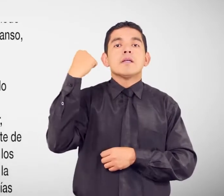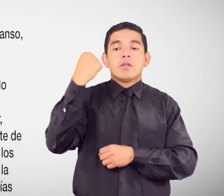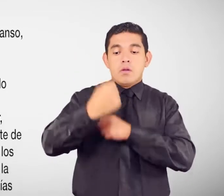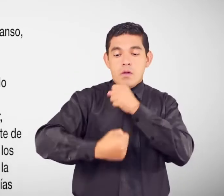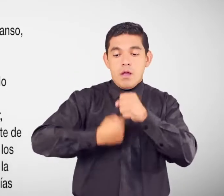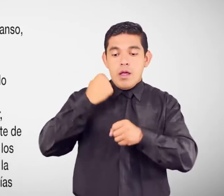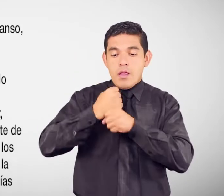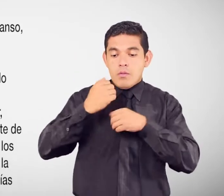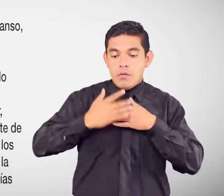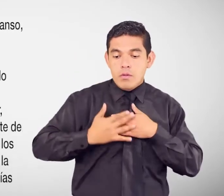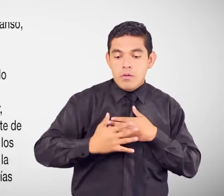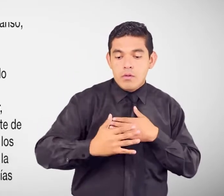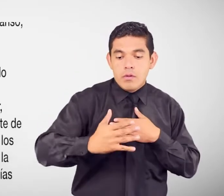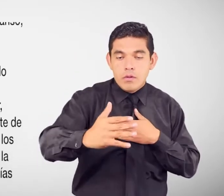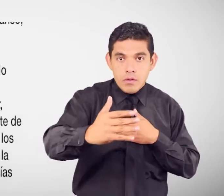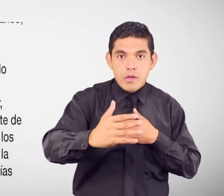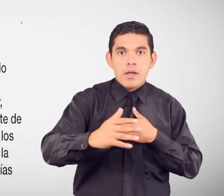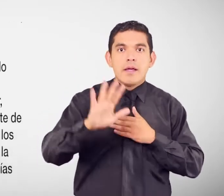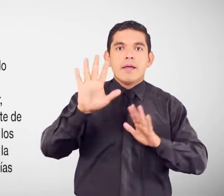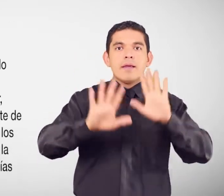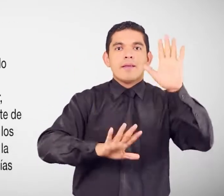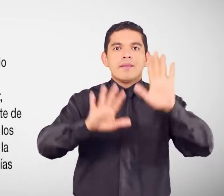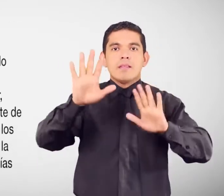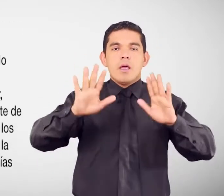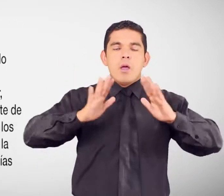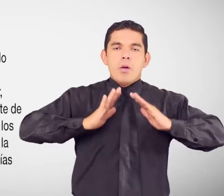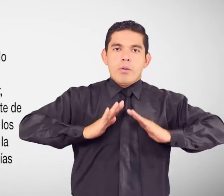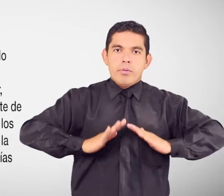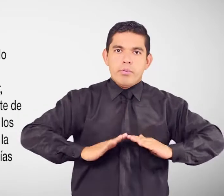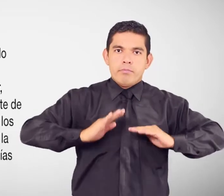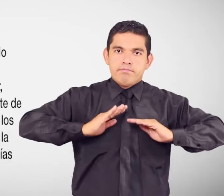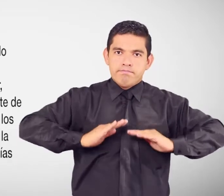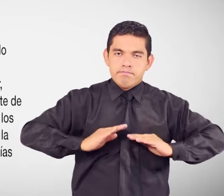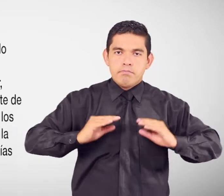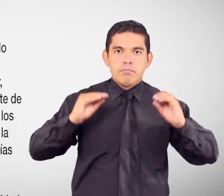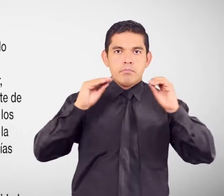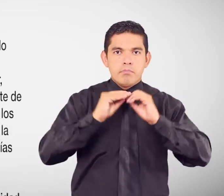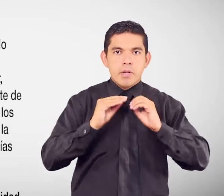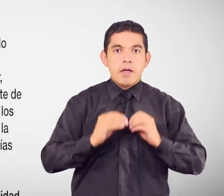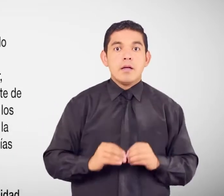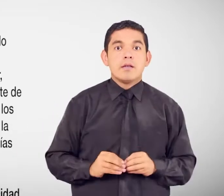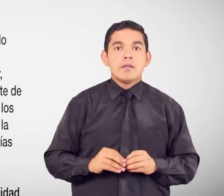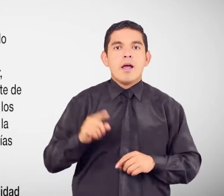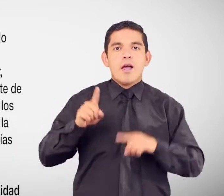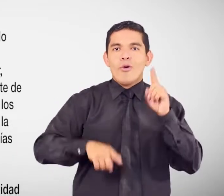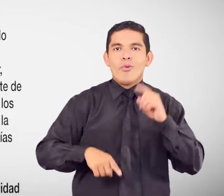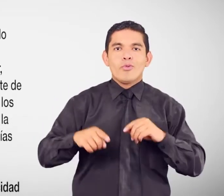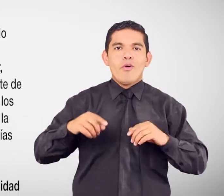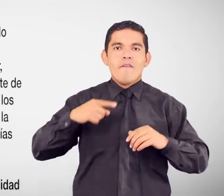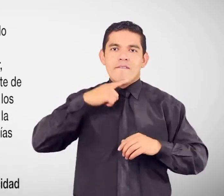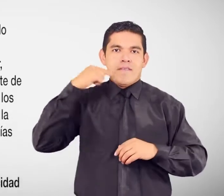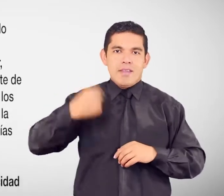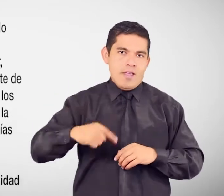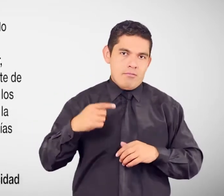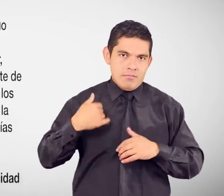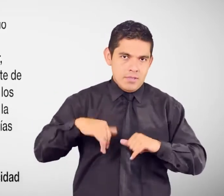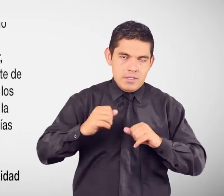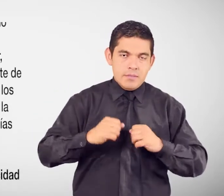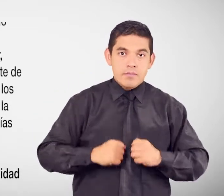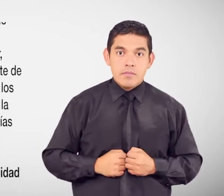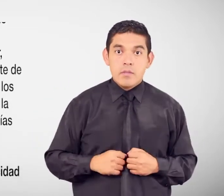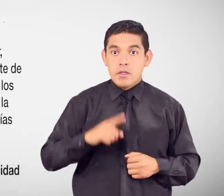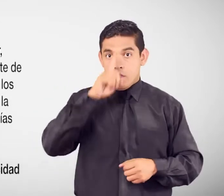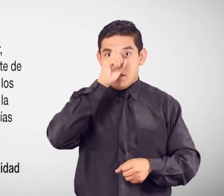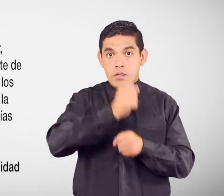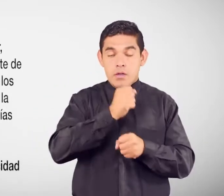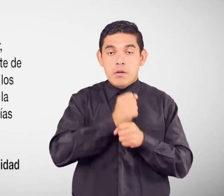ininterrumpido De 15 días de descanso Incluidos los días no laborables Los trabajadores que hubieren presentado servicios